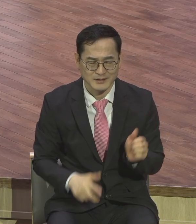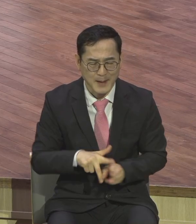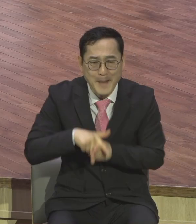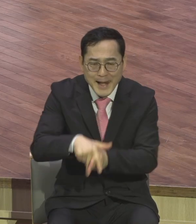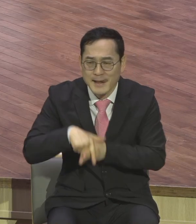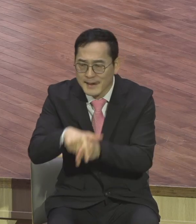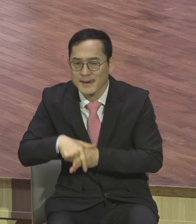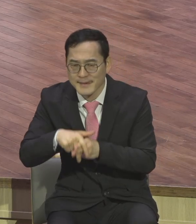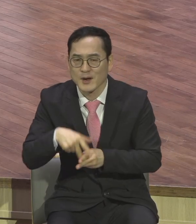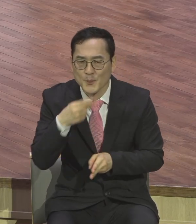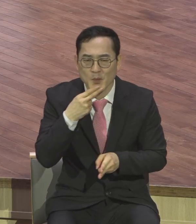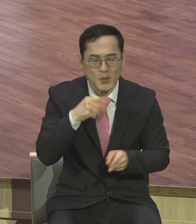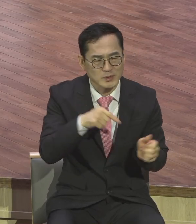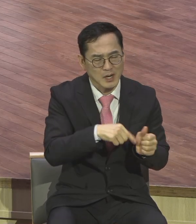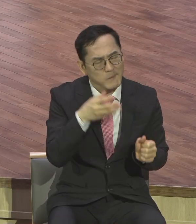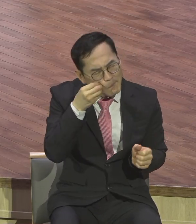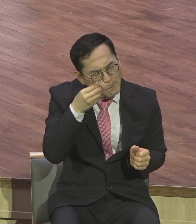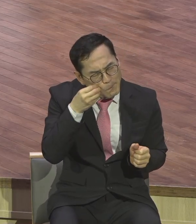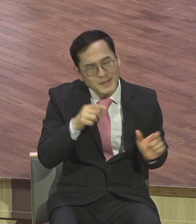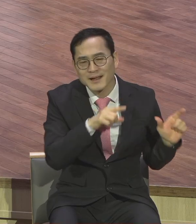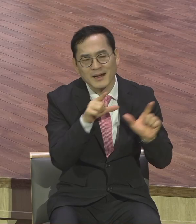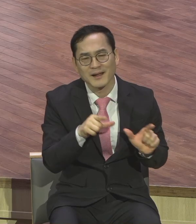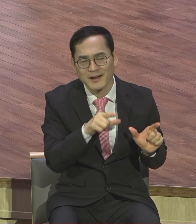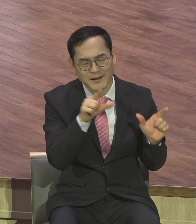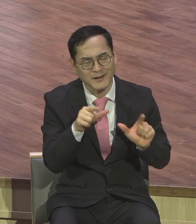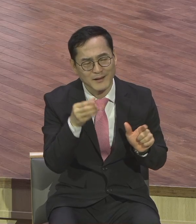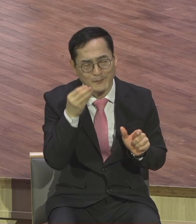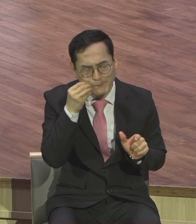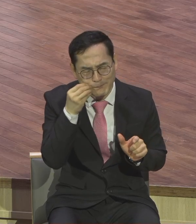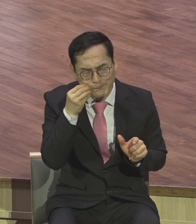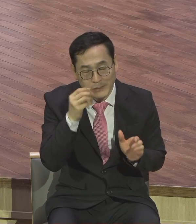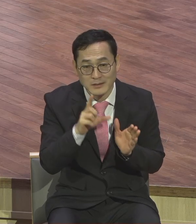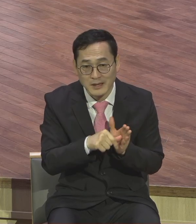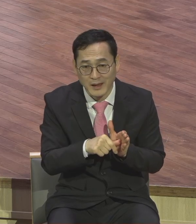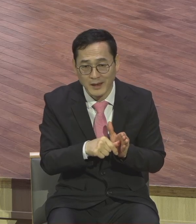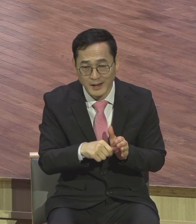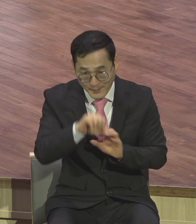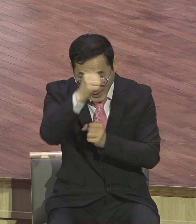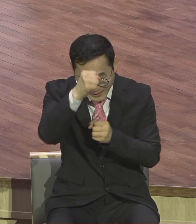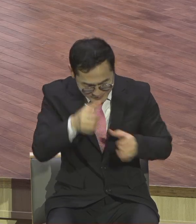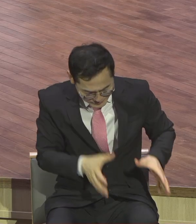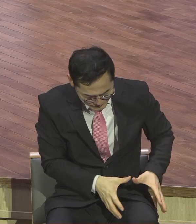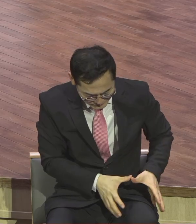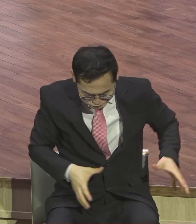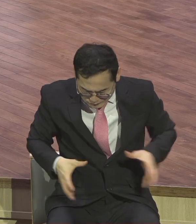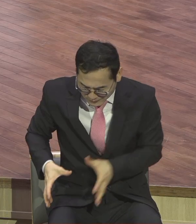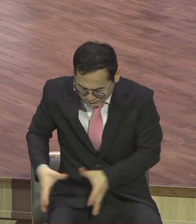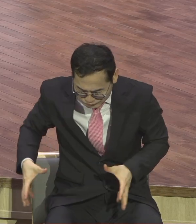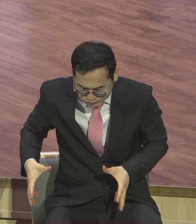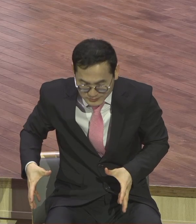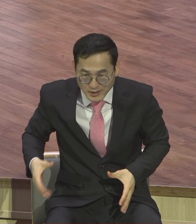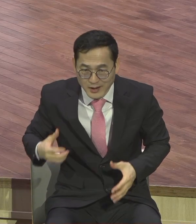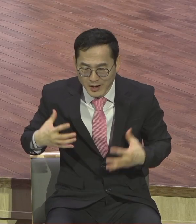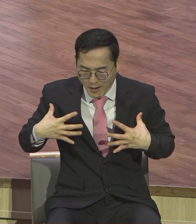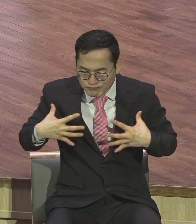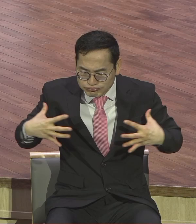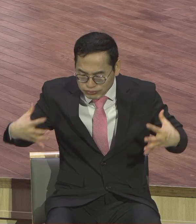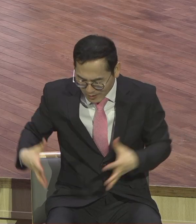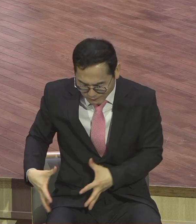못해가지고 자신의 넓적 다리에 살이 찐 것을 보고 슬퍼하면서 한 말이